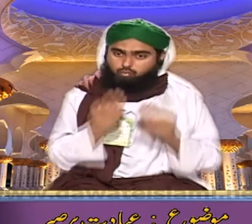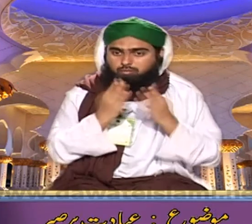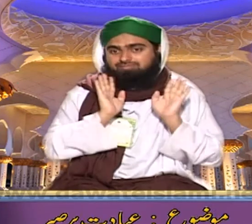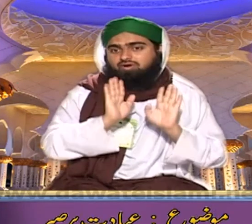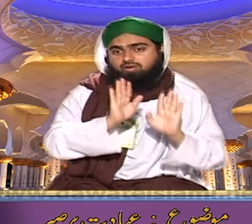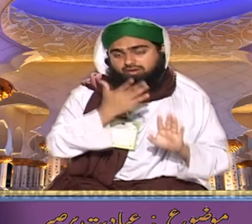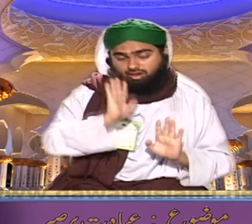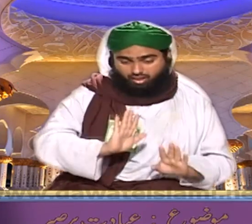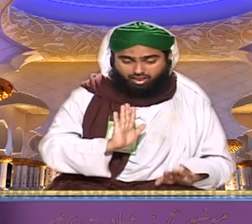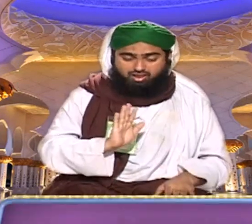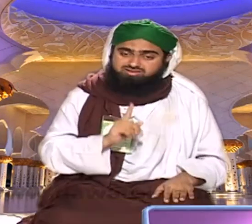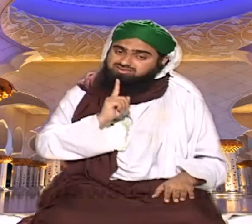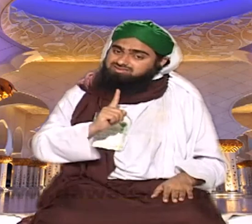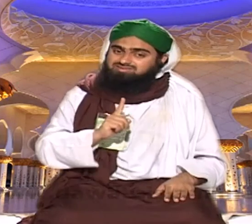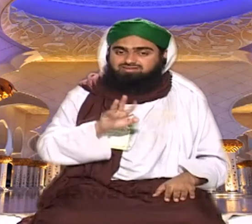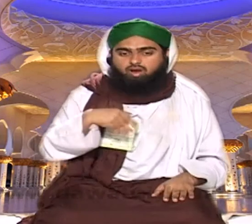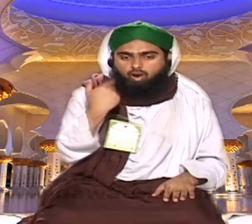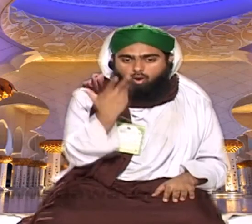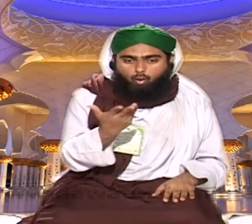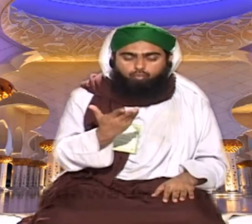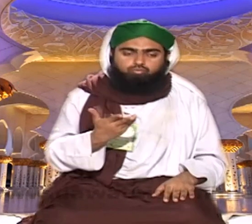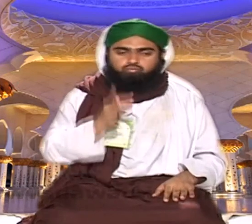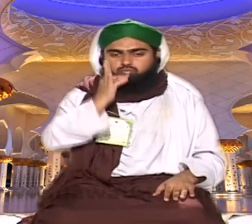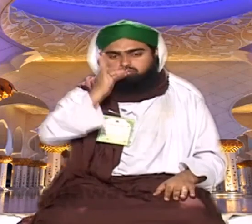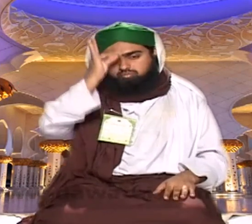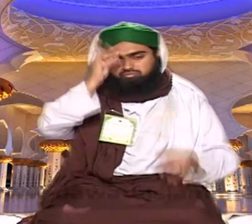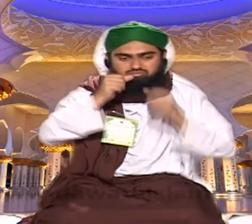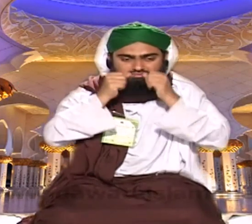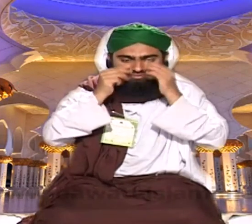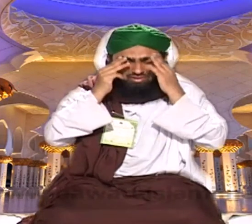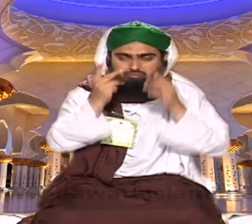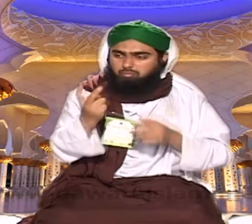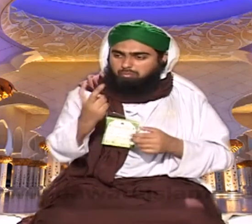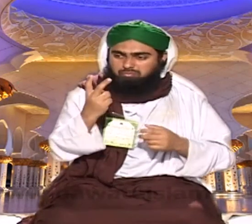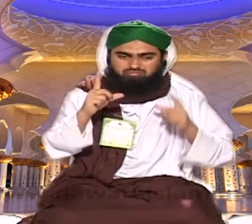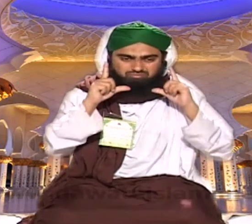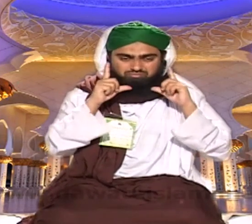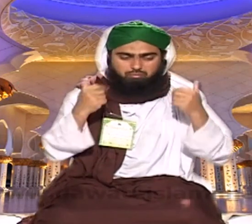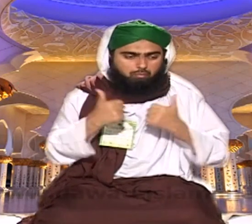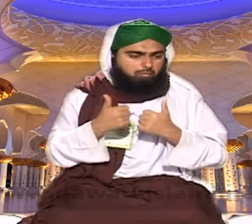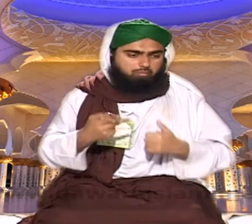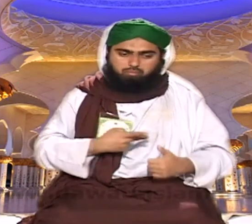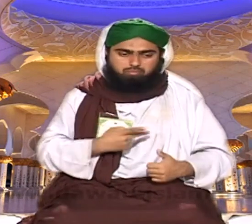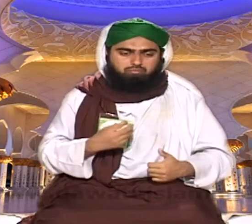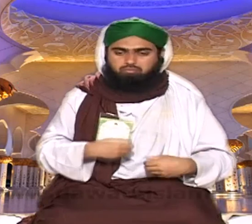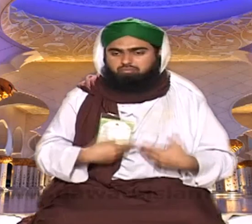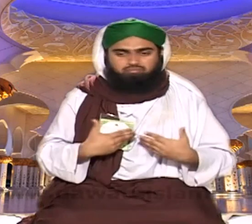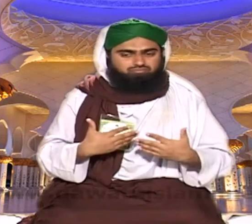معاذ اللہ اس کی نظر میں اچھے نہیں ہیں تو خدا کی قسم ہمیں اچھائی نصیب نہیں تو